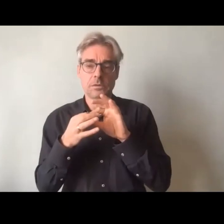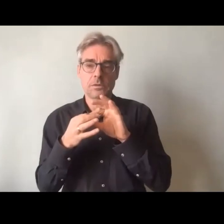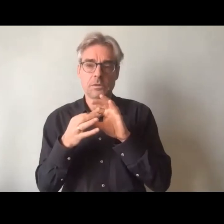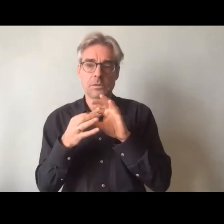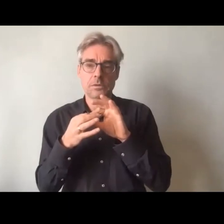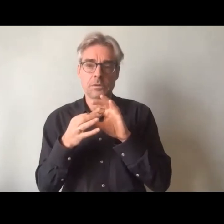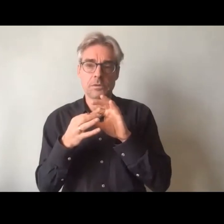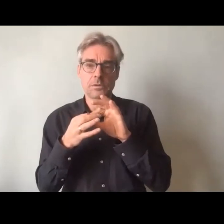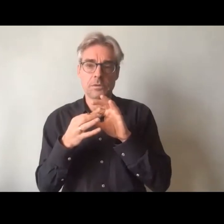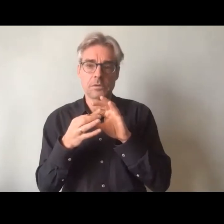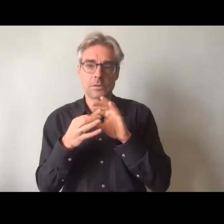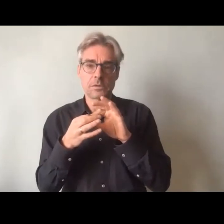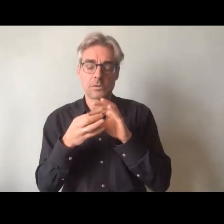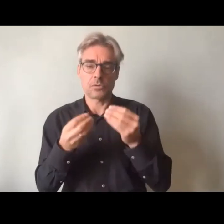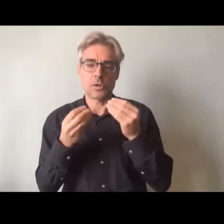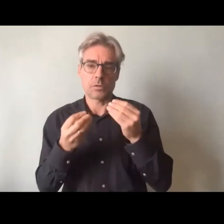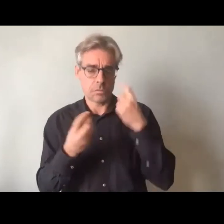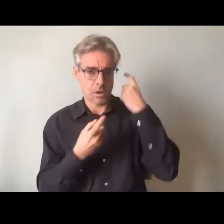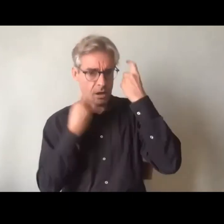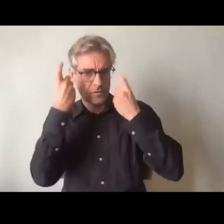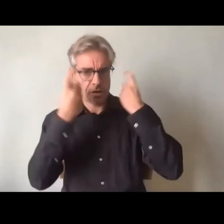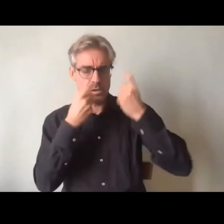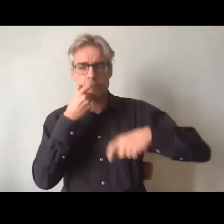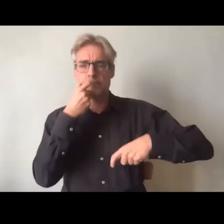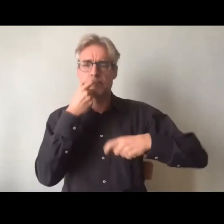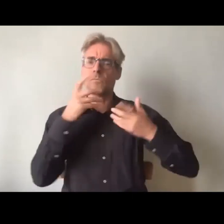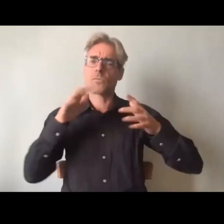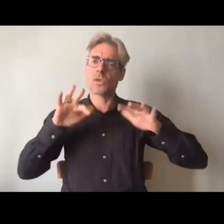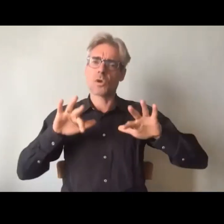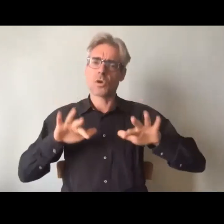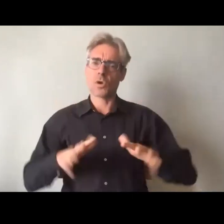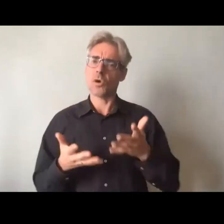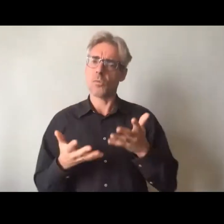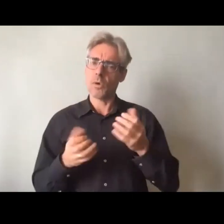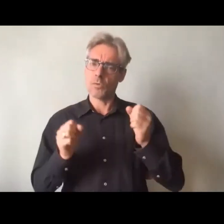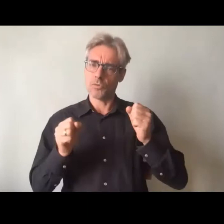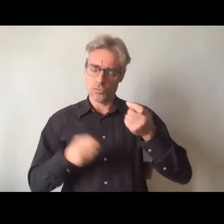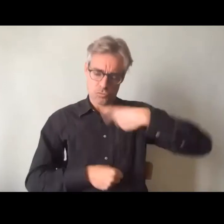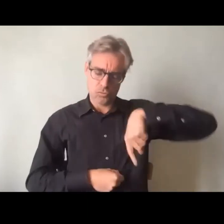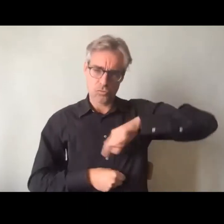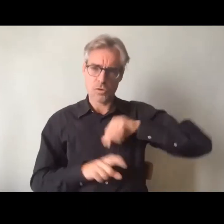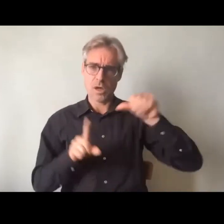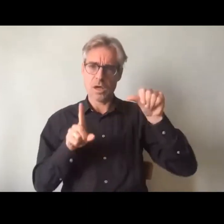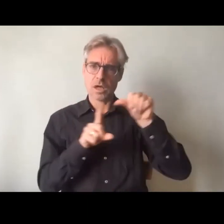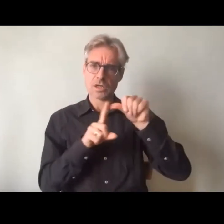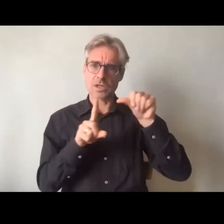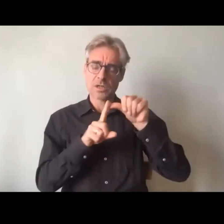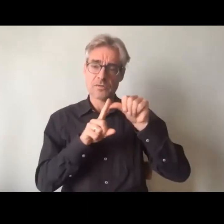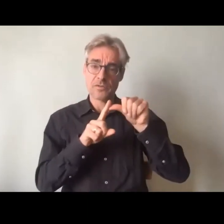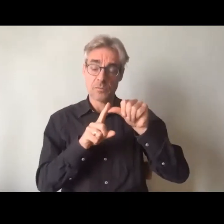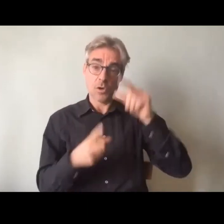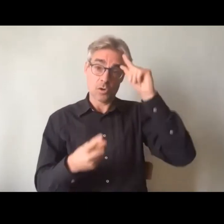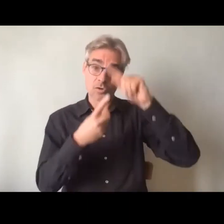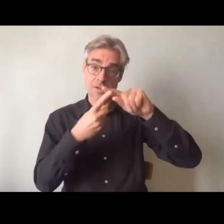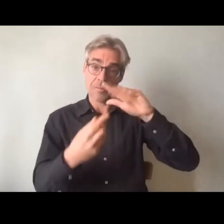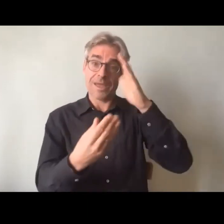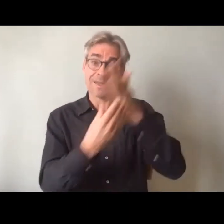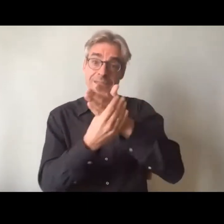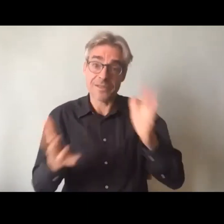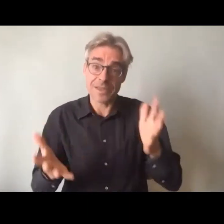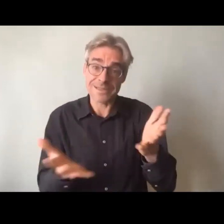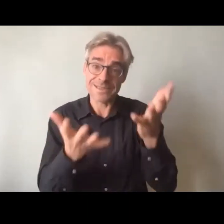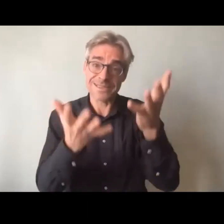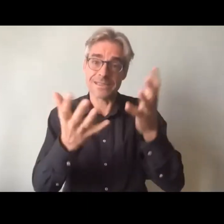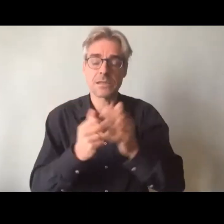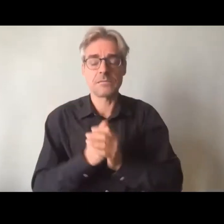interrogions à un moment donné sur notre capacité à avoir prise sur ce sujet là et